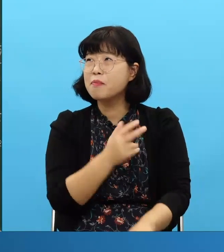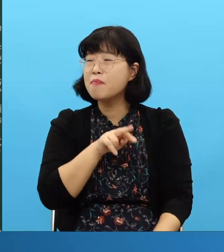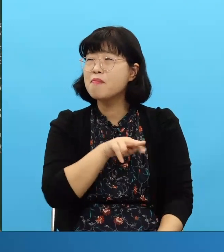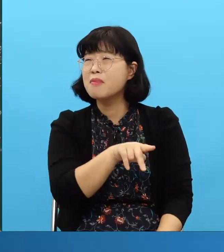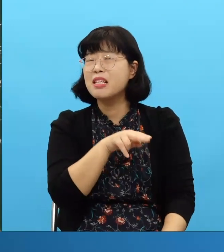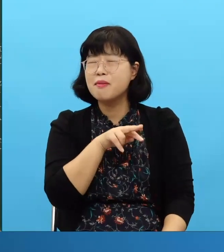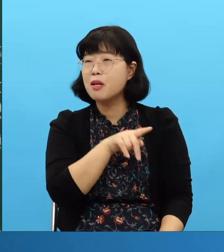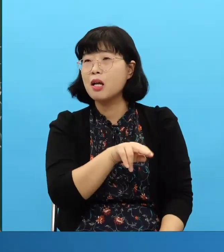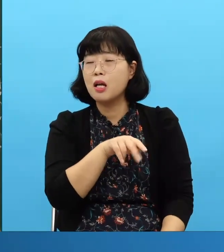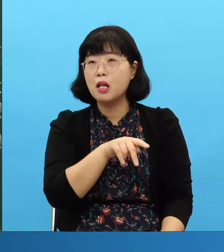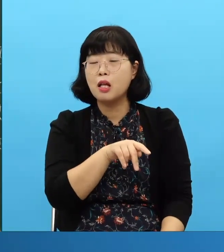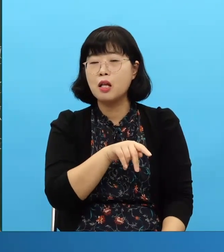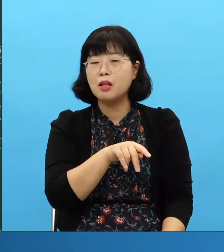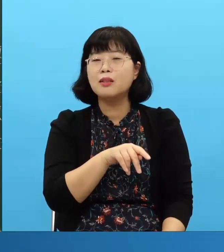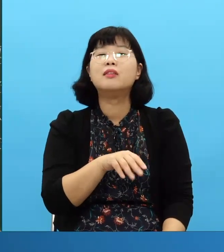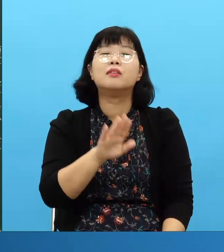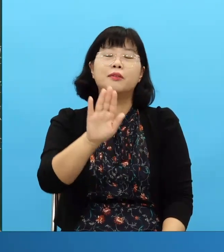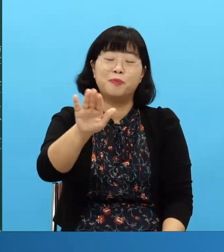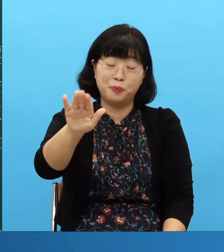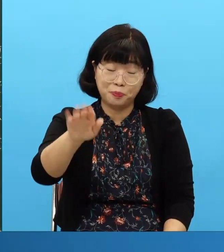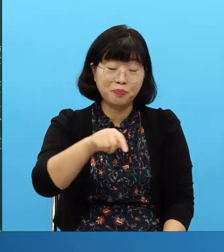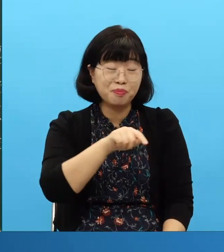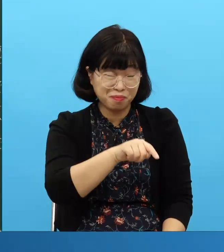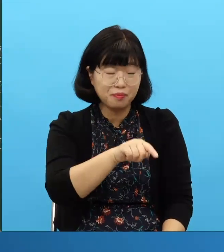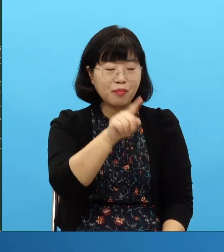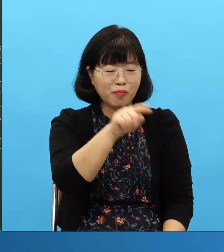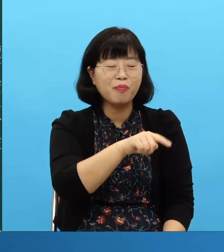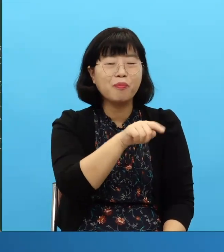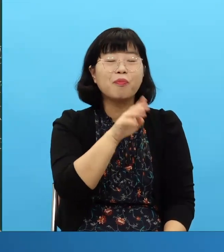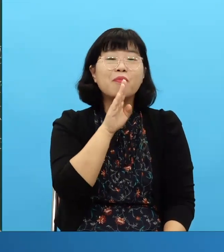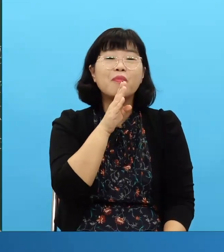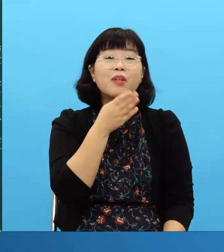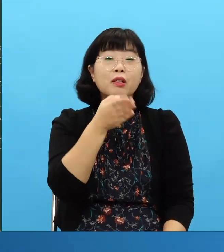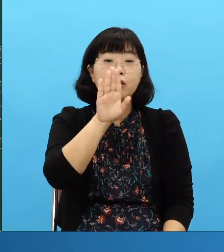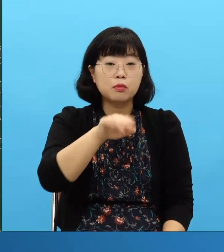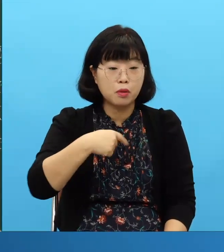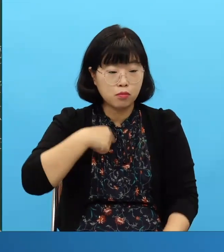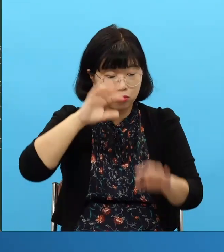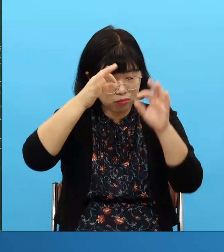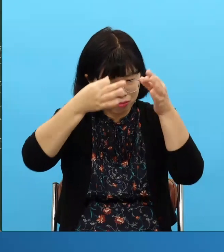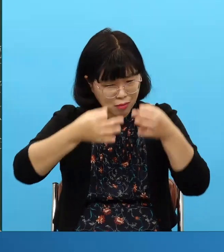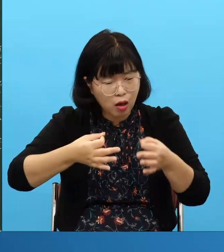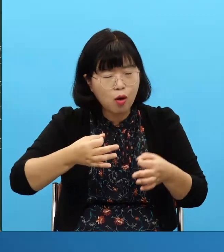Es que esa persona es malvada Esas cosas es de esa persona Pero ustedes no pueden ser igual a esa No se preocupen